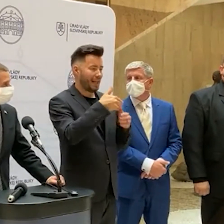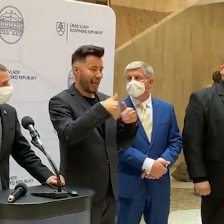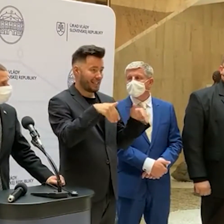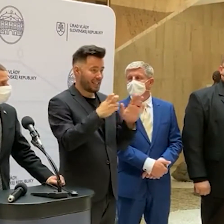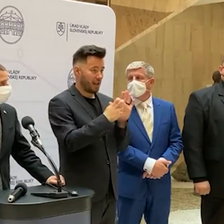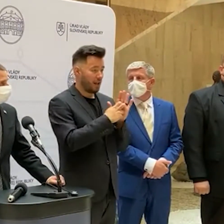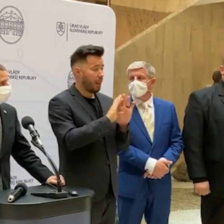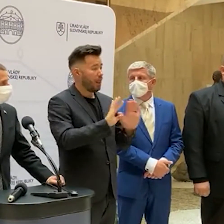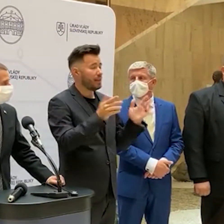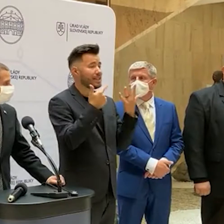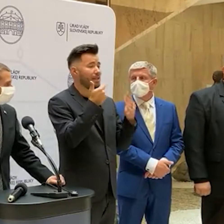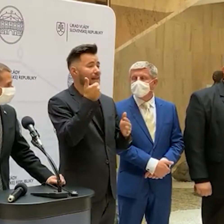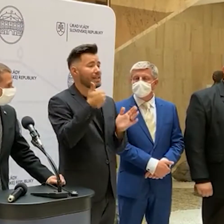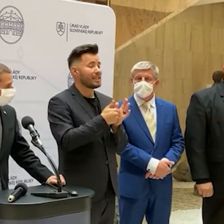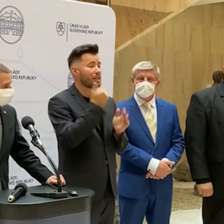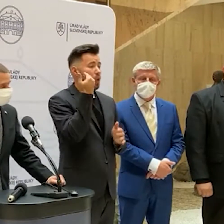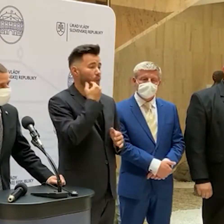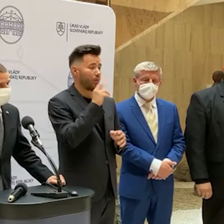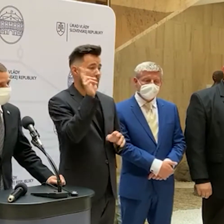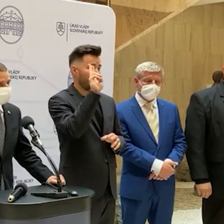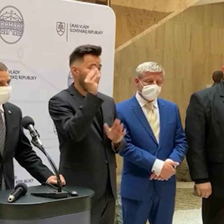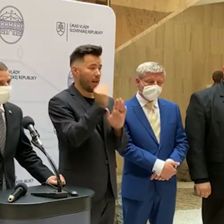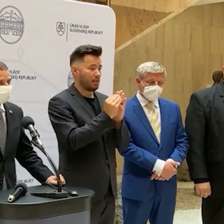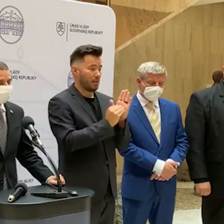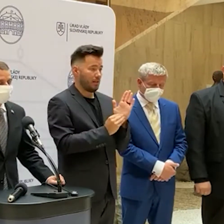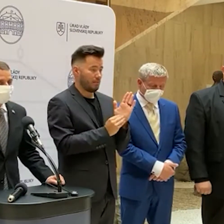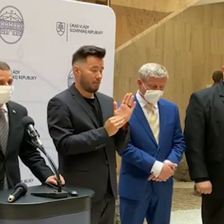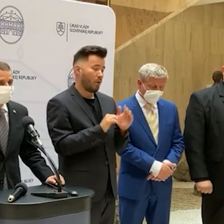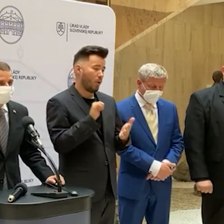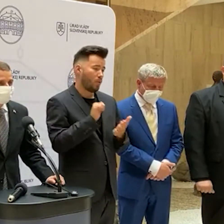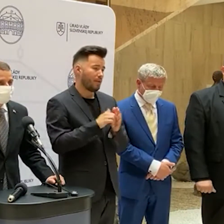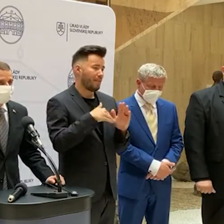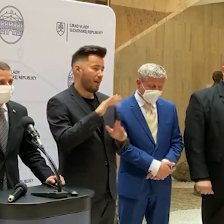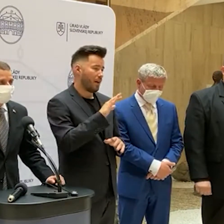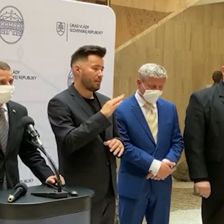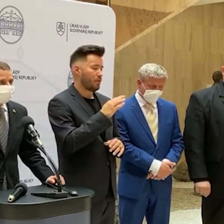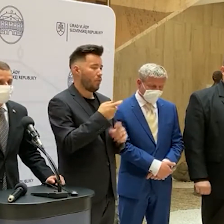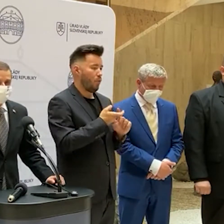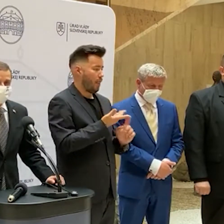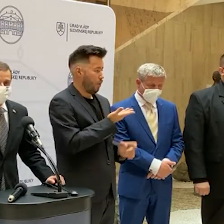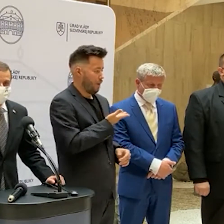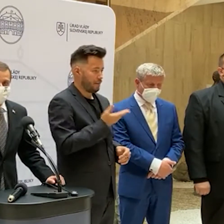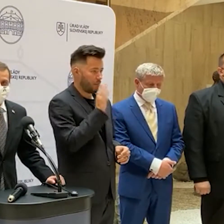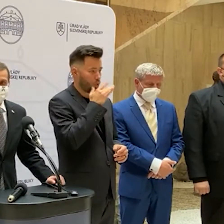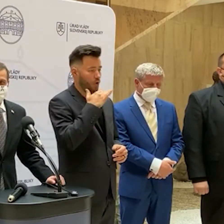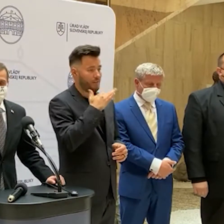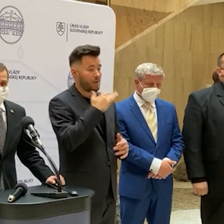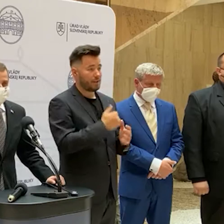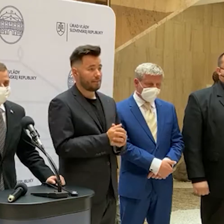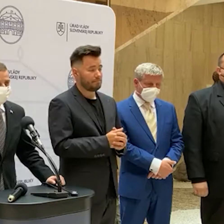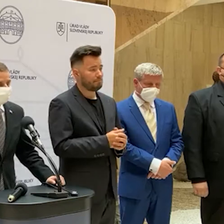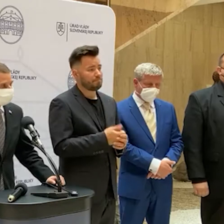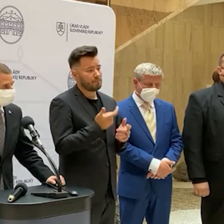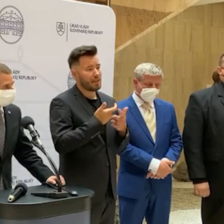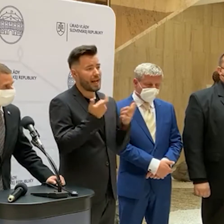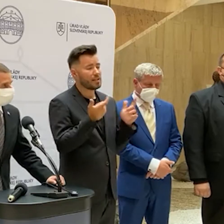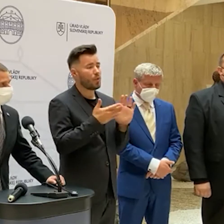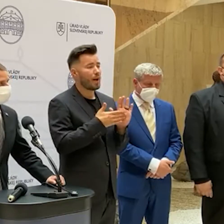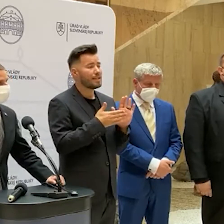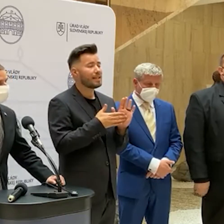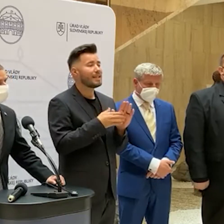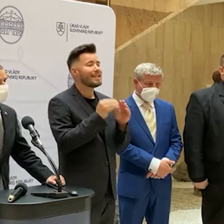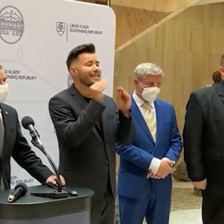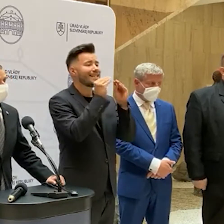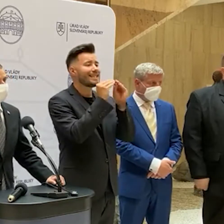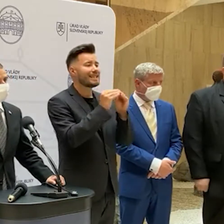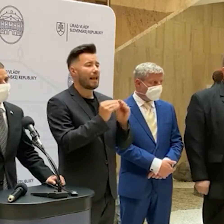tisíc ľudí. O tom určite viac budú hovoriť moji kolegovia. Tým je úplne zrejme, že systém teritoriálny,